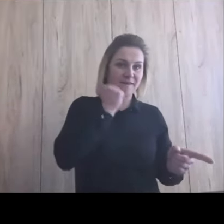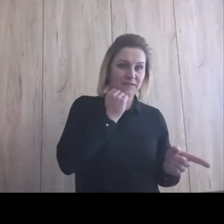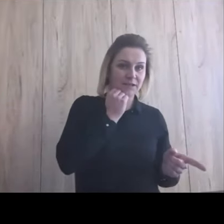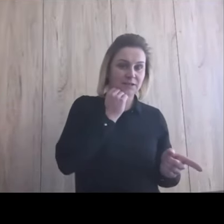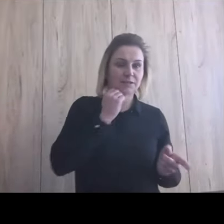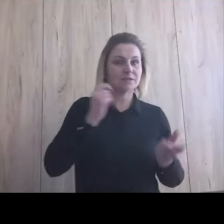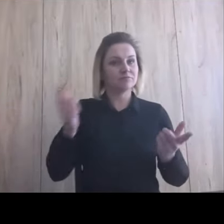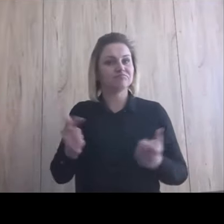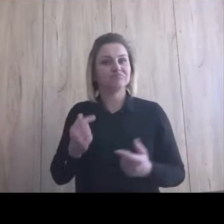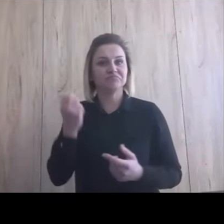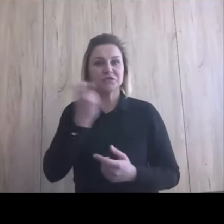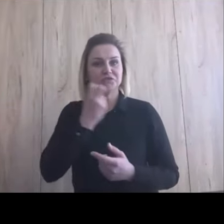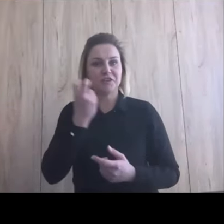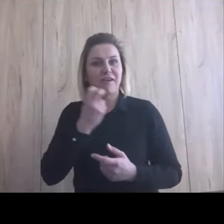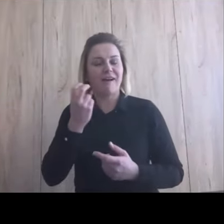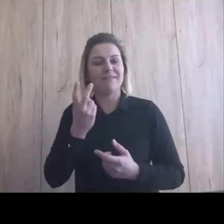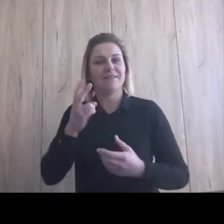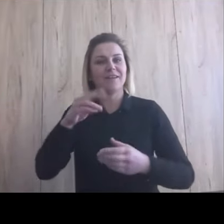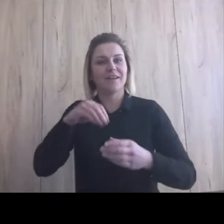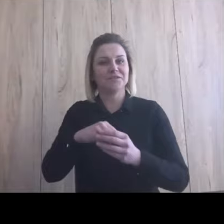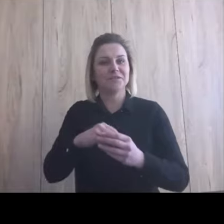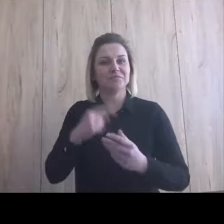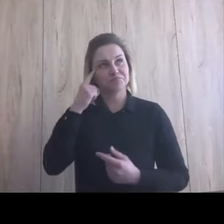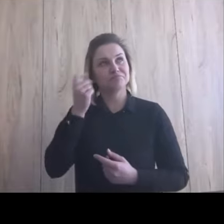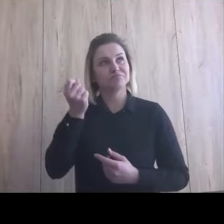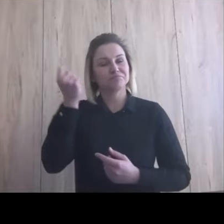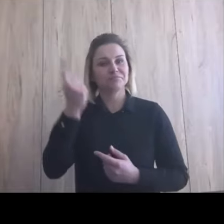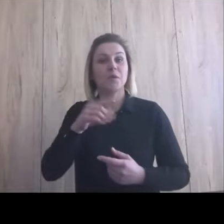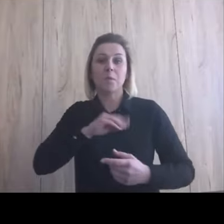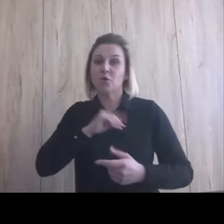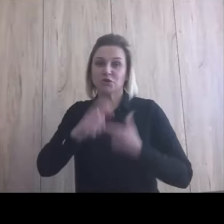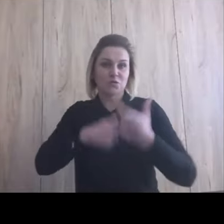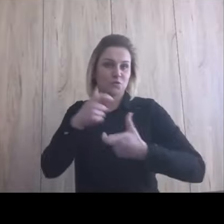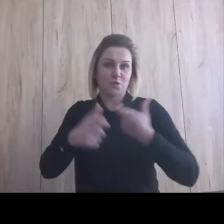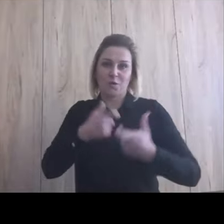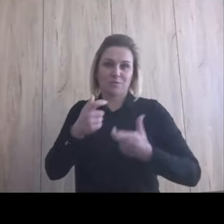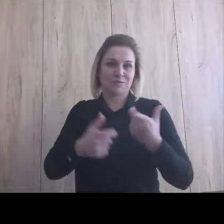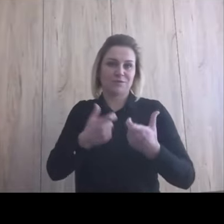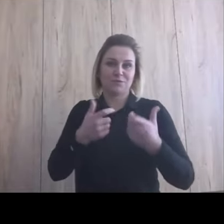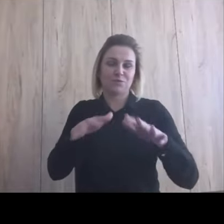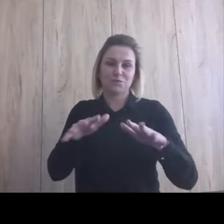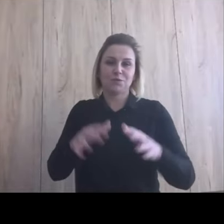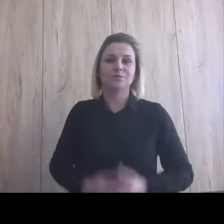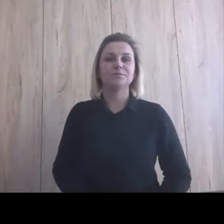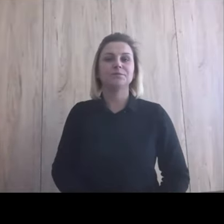Naprawdę to jest, no, można zrobić teraz wiele.